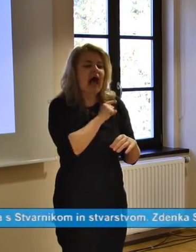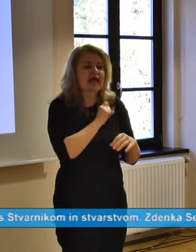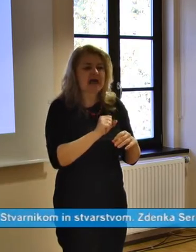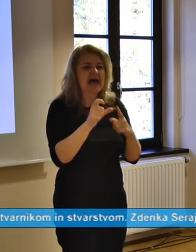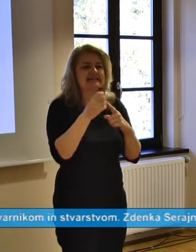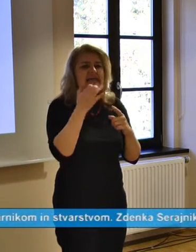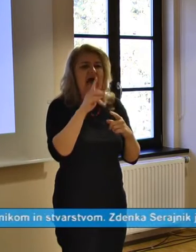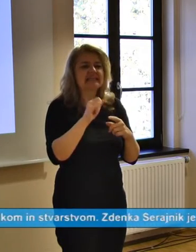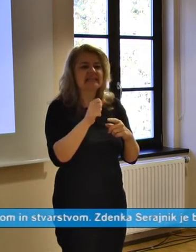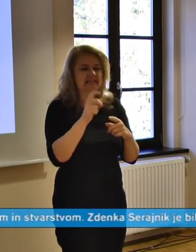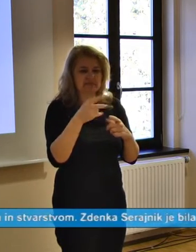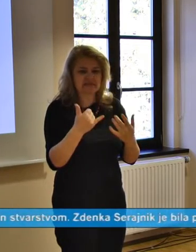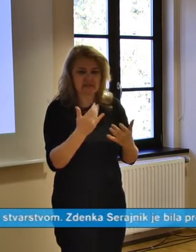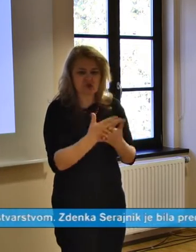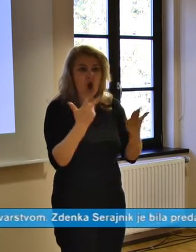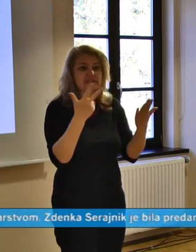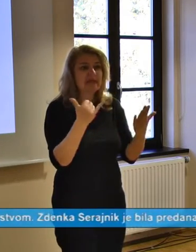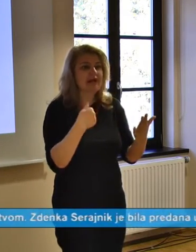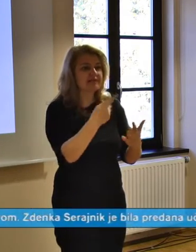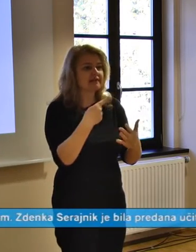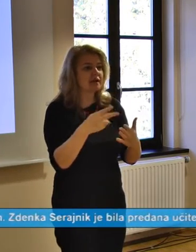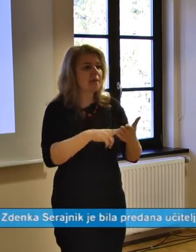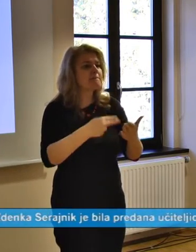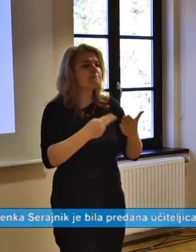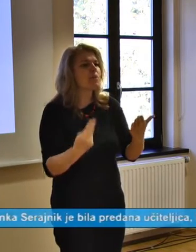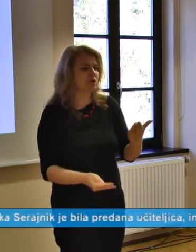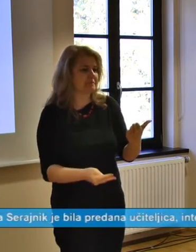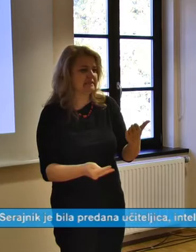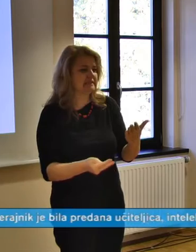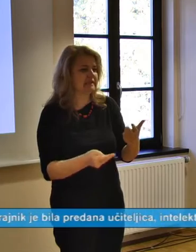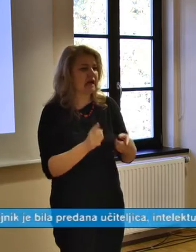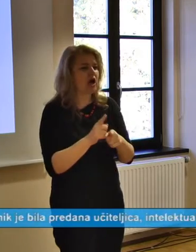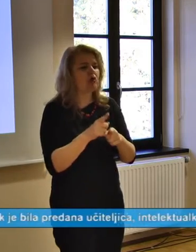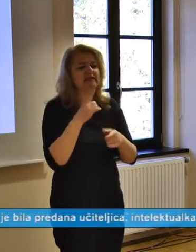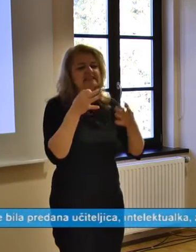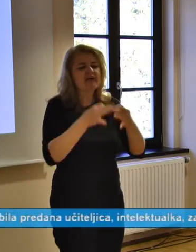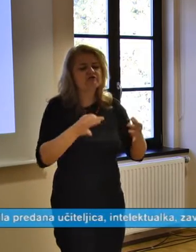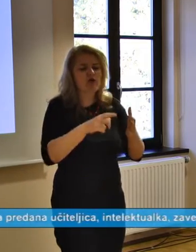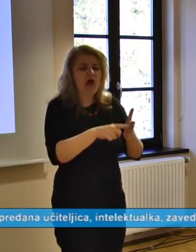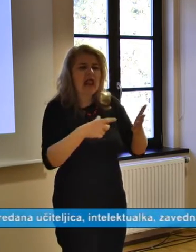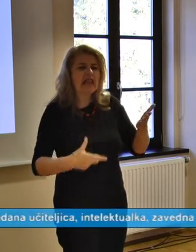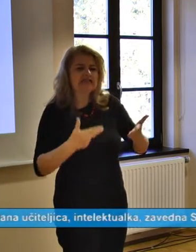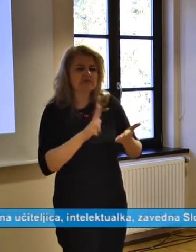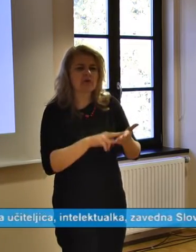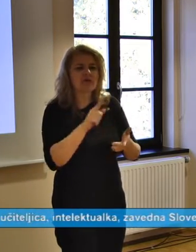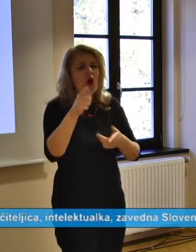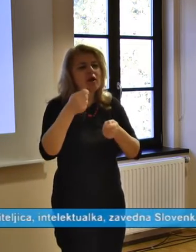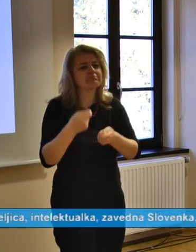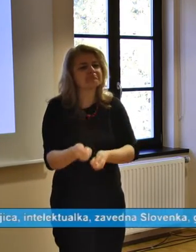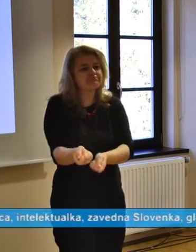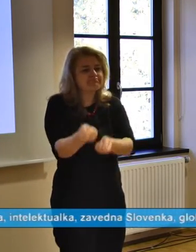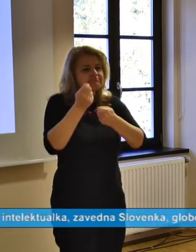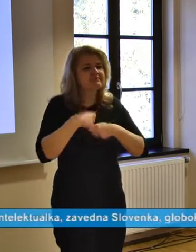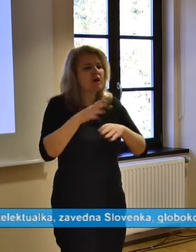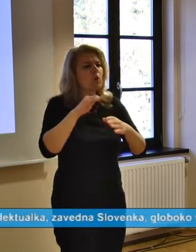mislim preleto že osem let, odkaj smo odpisali to svečano listino, s katerim je prenesla